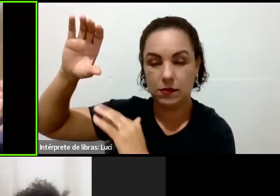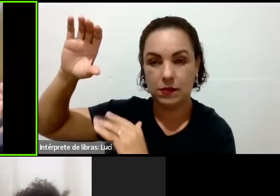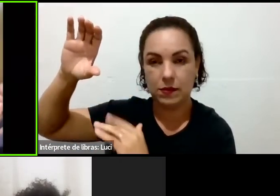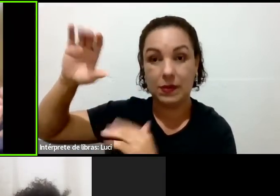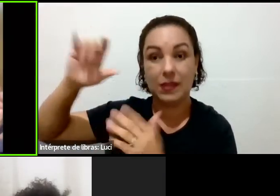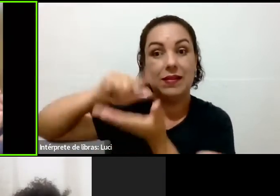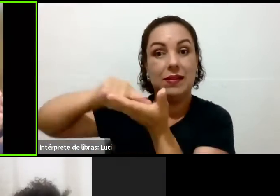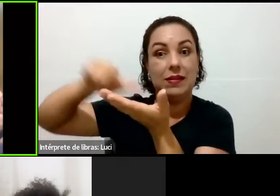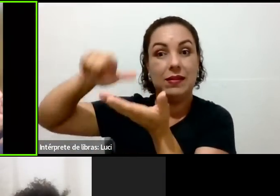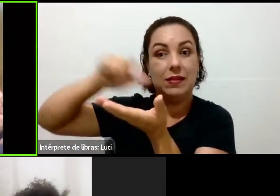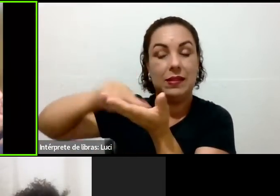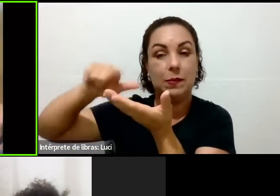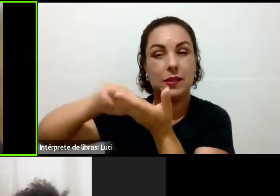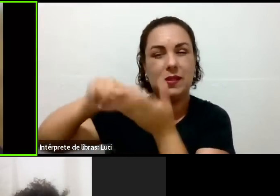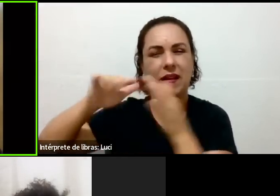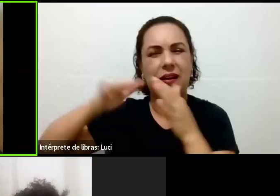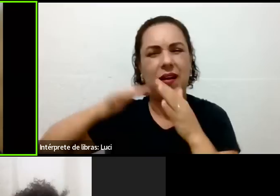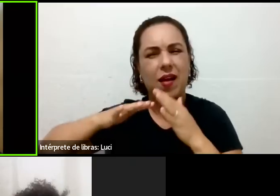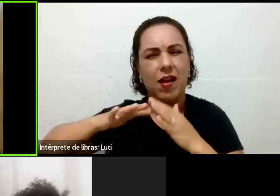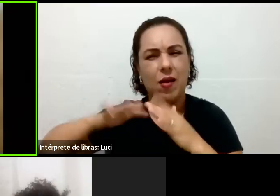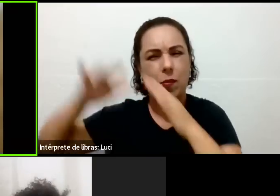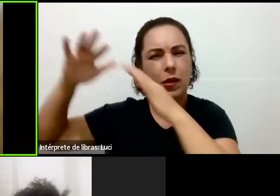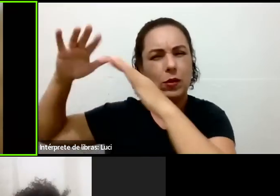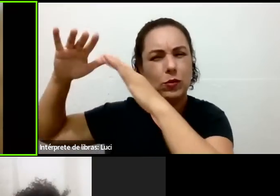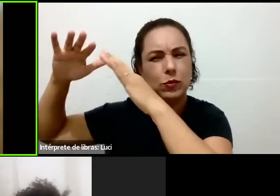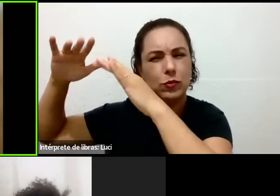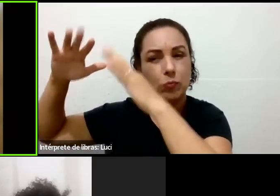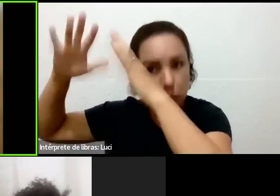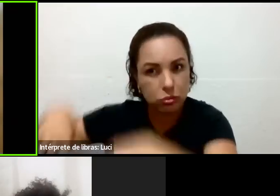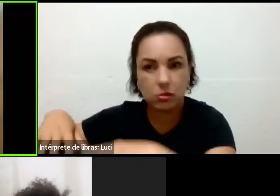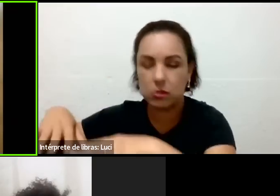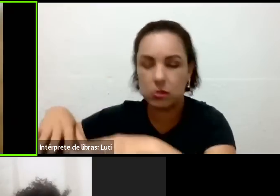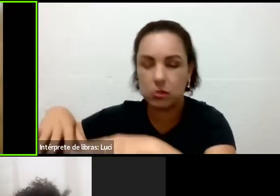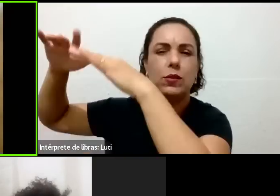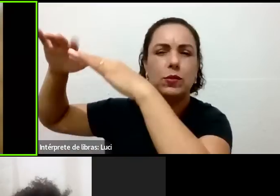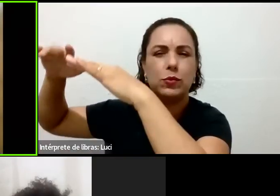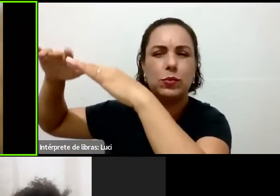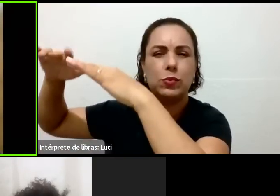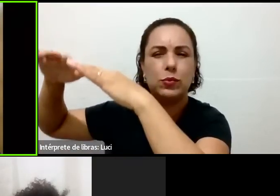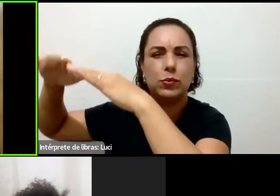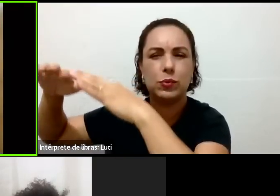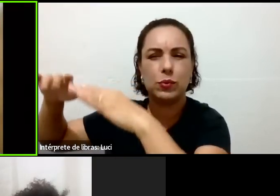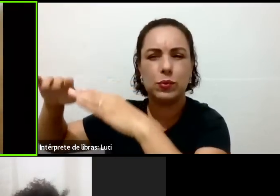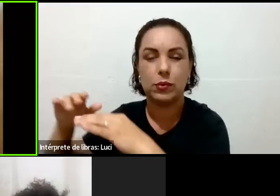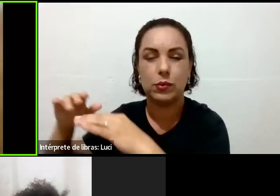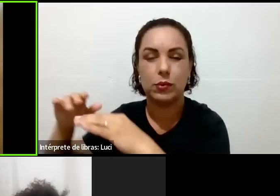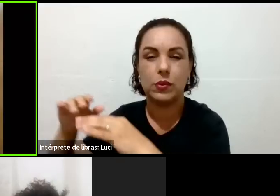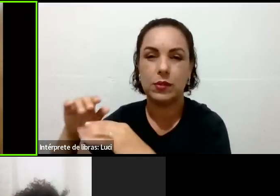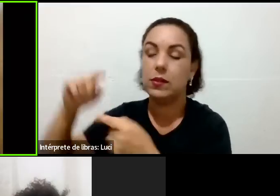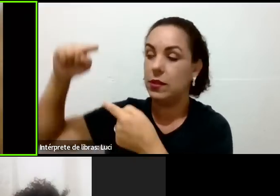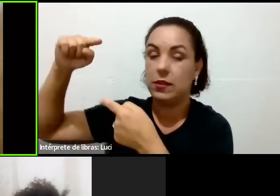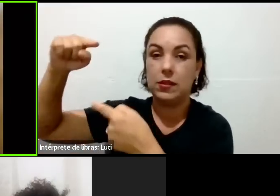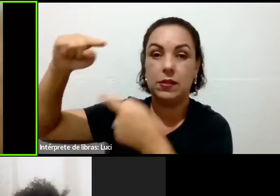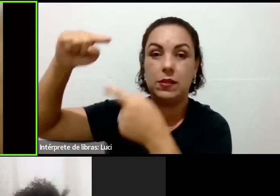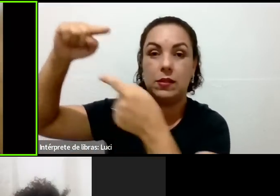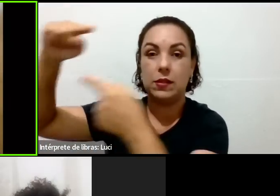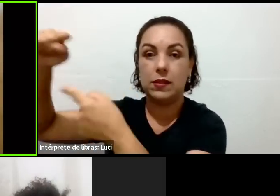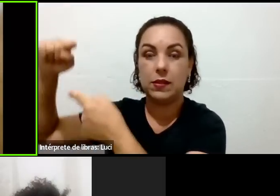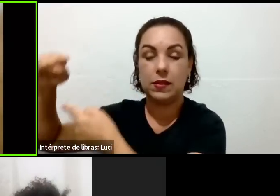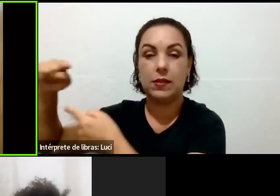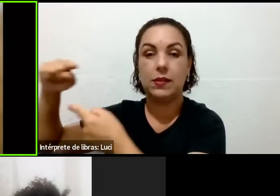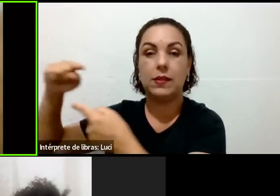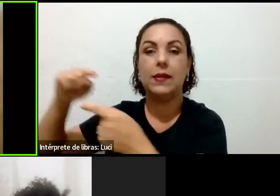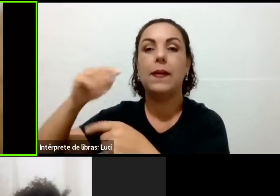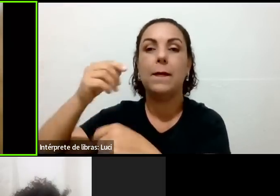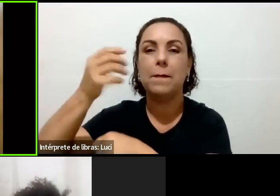gravidade, ela vai descendo devagarzinho. Então, a vela faz um trabalho melhor. Ah, mas você está falando que o filtro de barro é o melhor filtro?